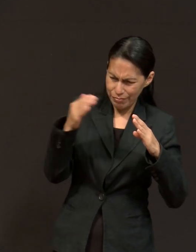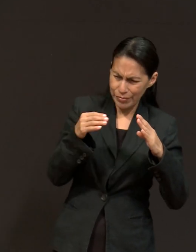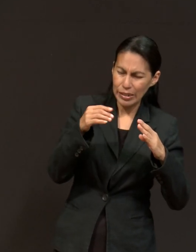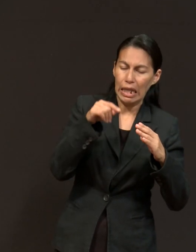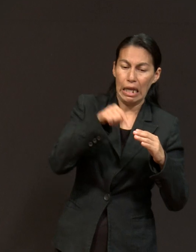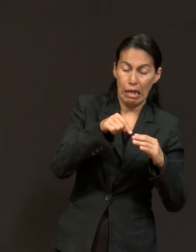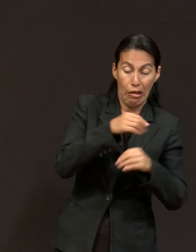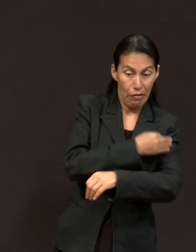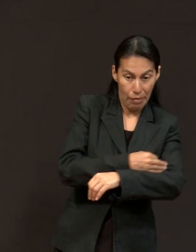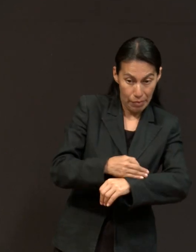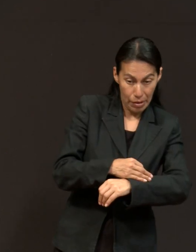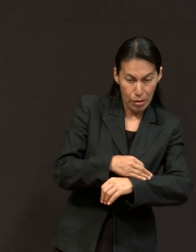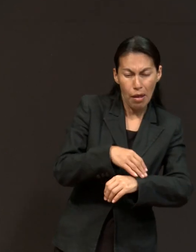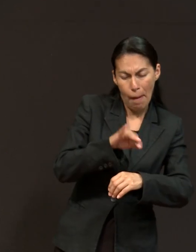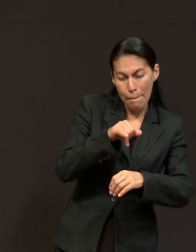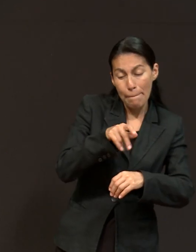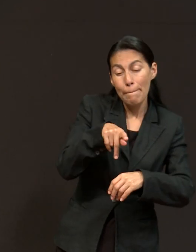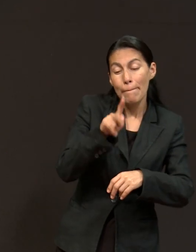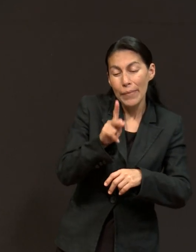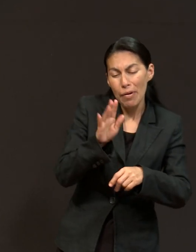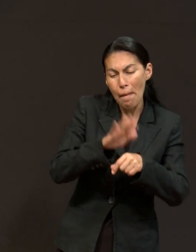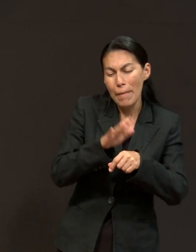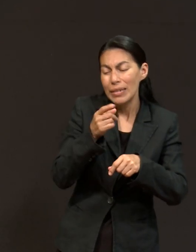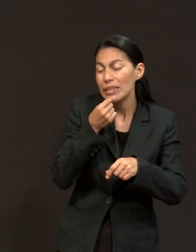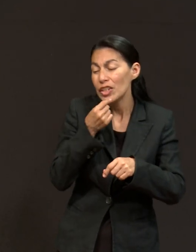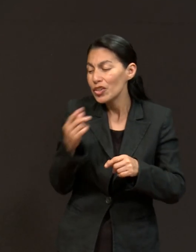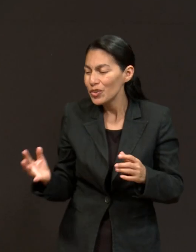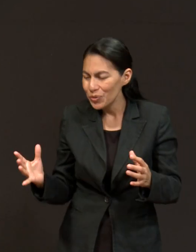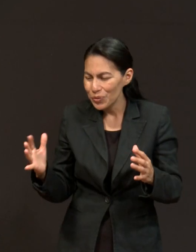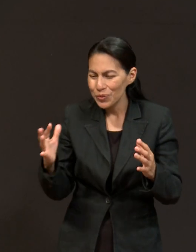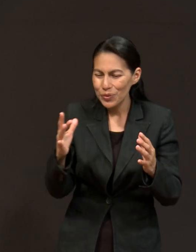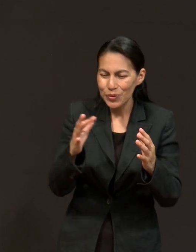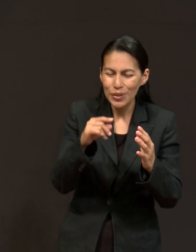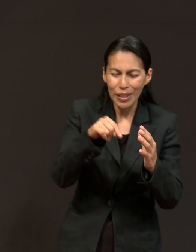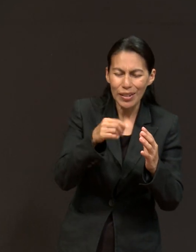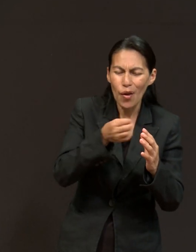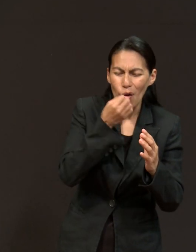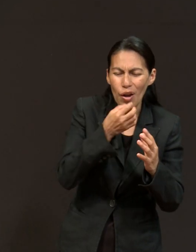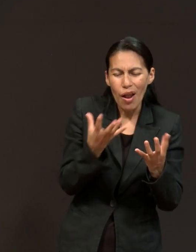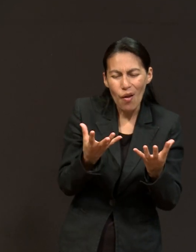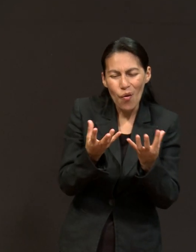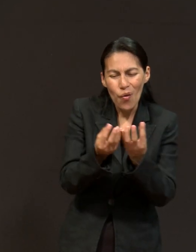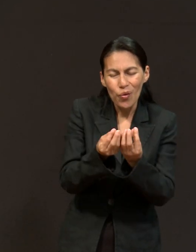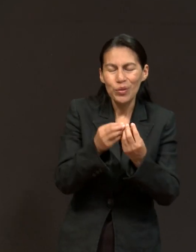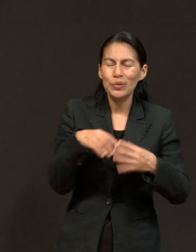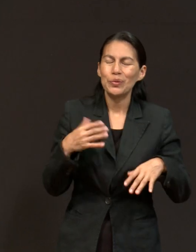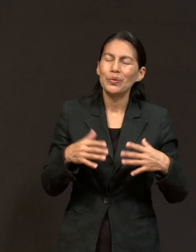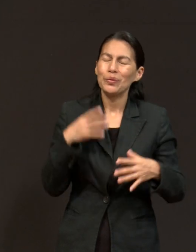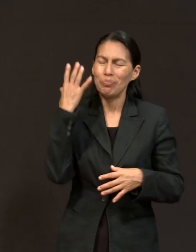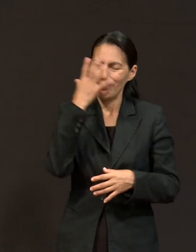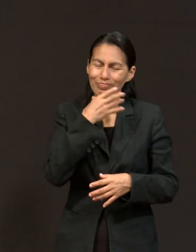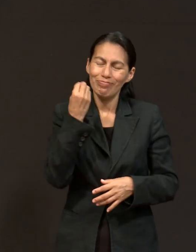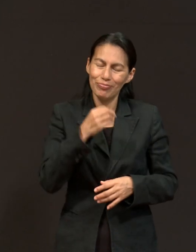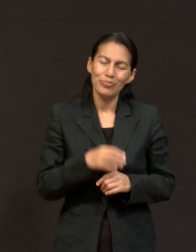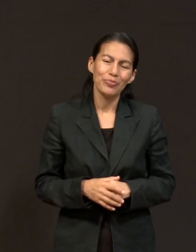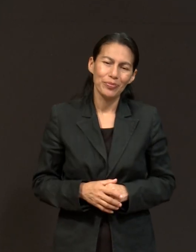No solamente era algo de la familia, cuando nos dimos cuenta, los niños ya venían con nosotros. Qué maravilloso. Entonces, pero